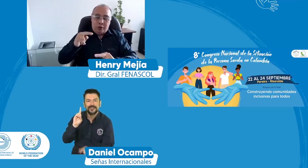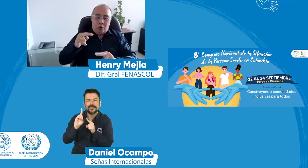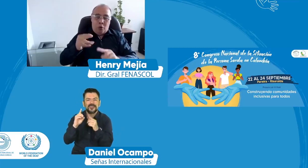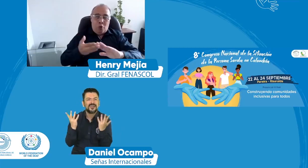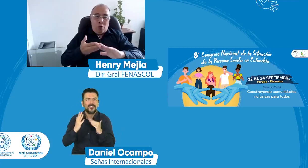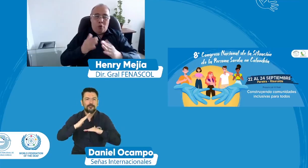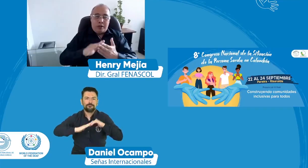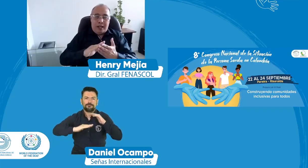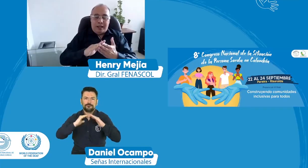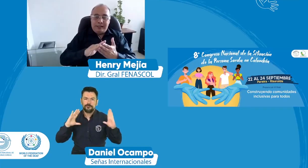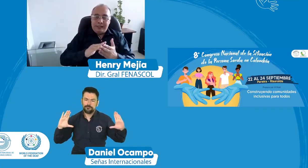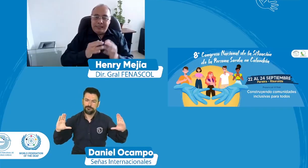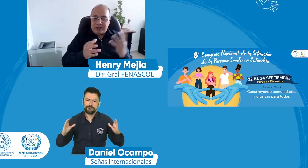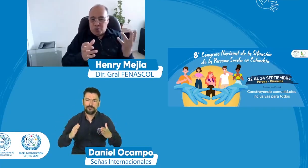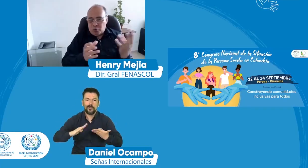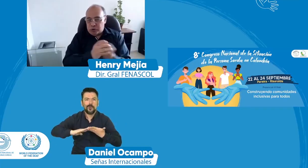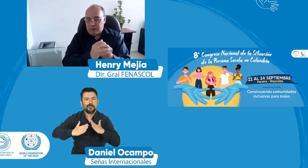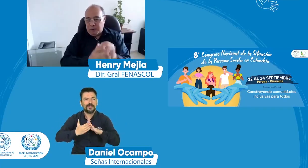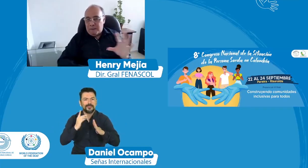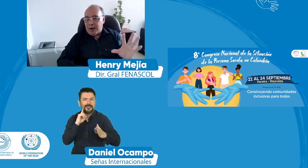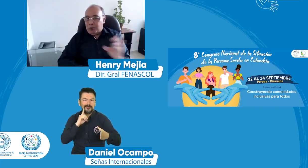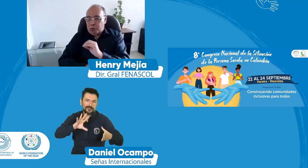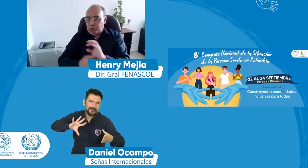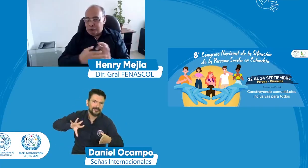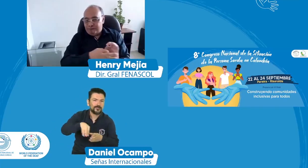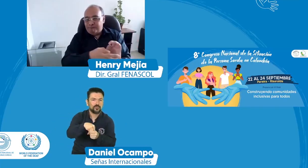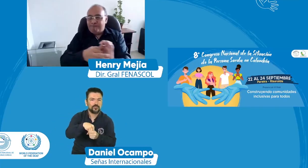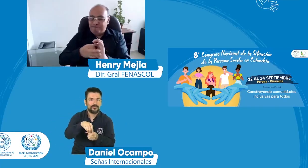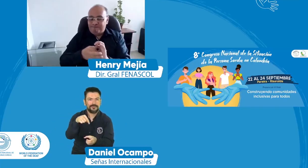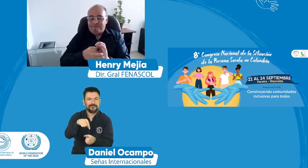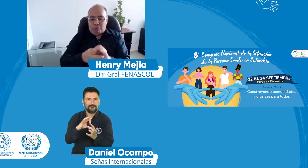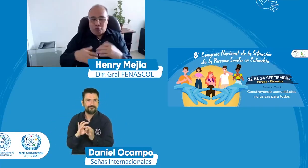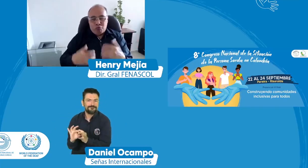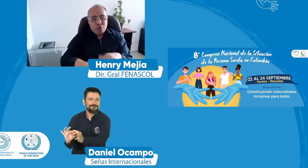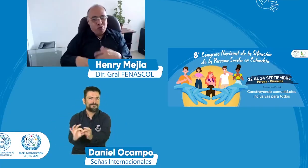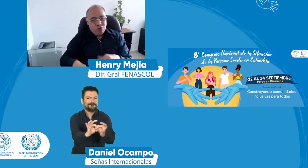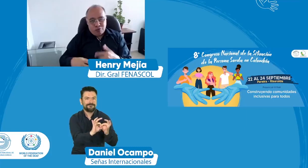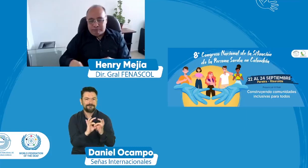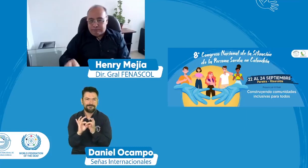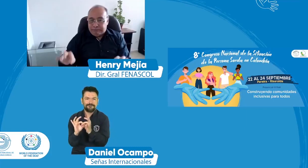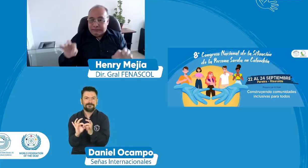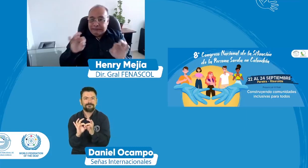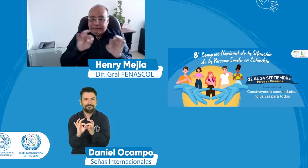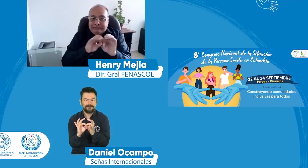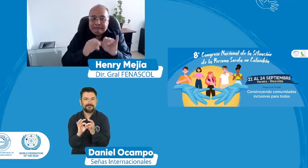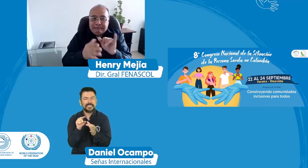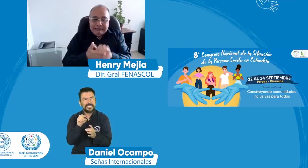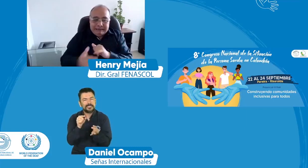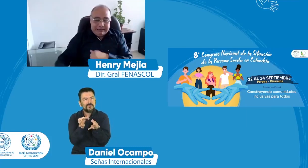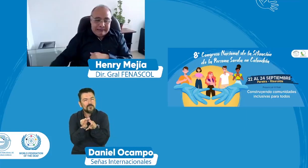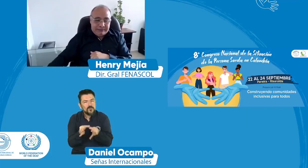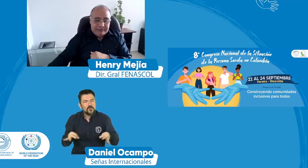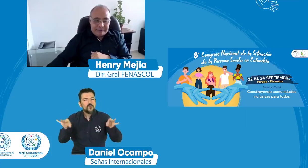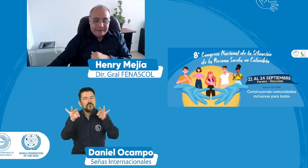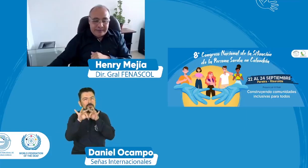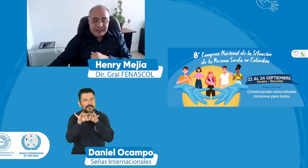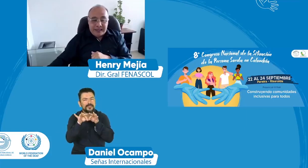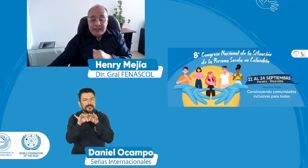que dice la WFD construyendo comunidades inclusivas para todos es algo de gran importancia